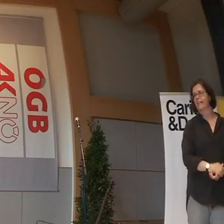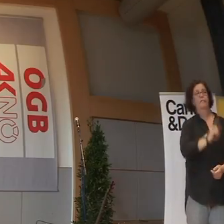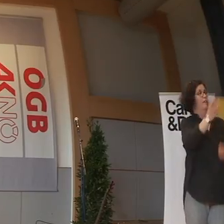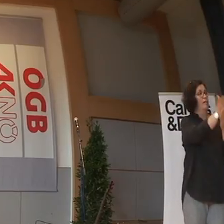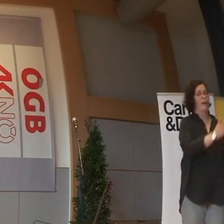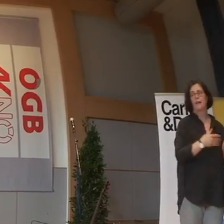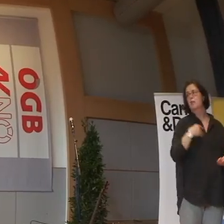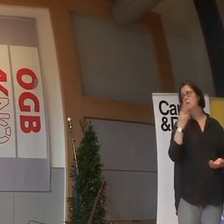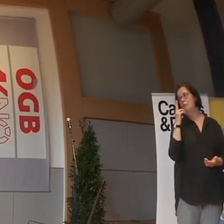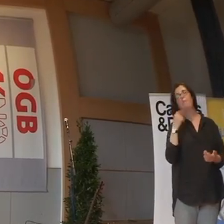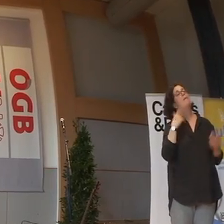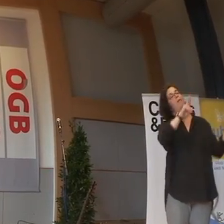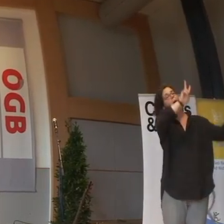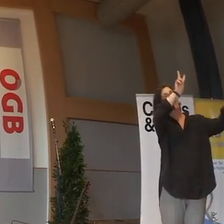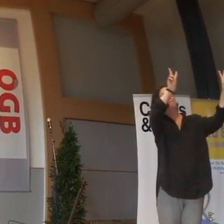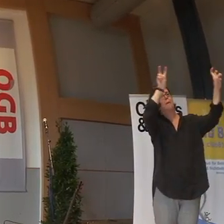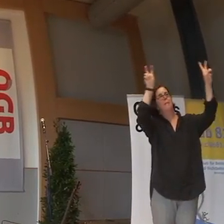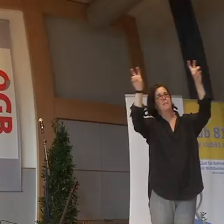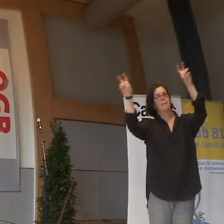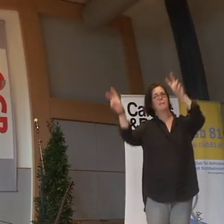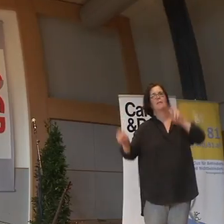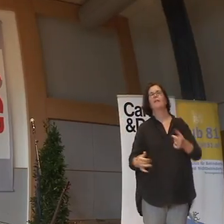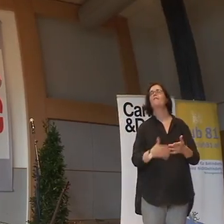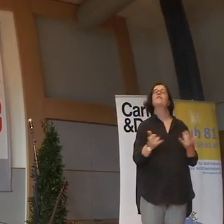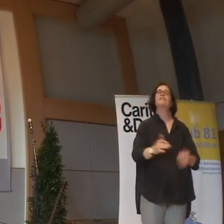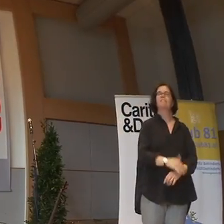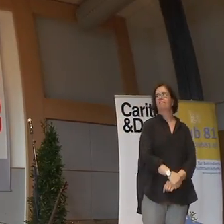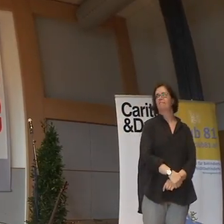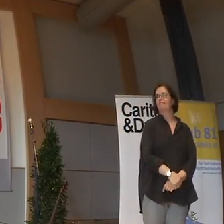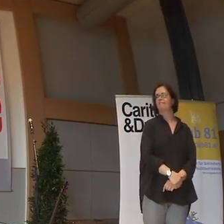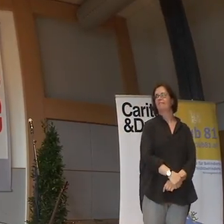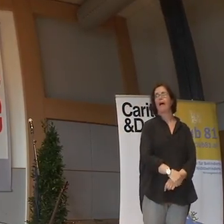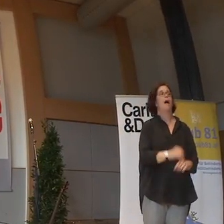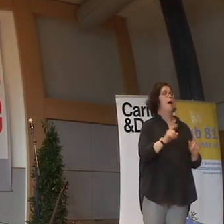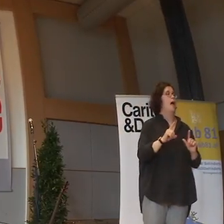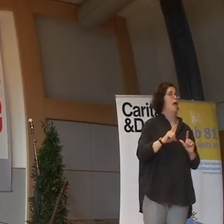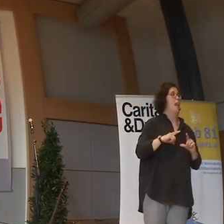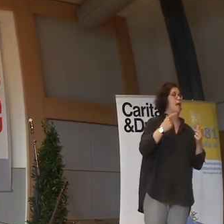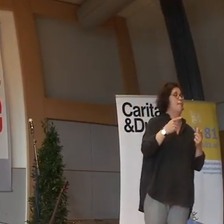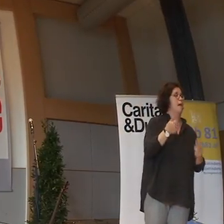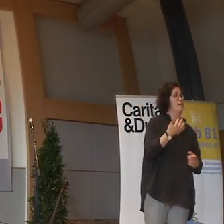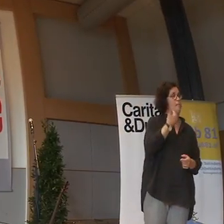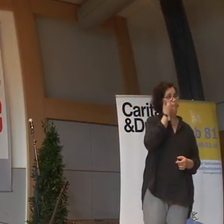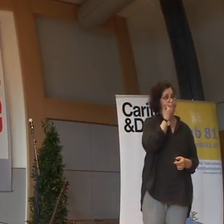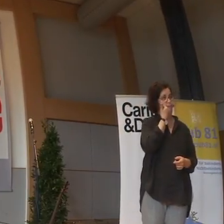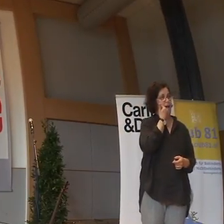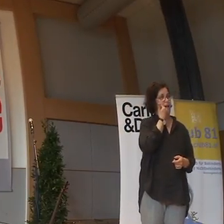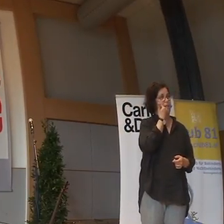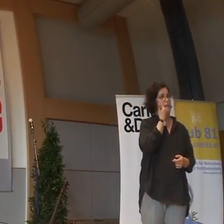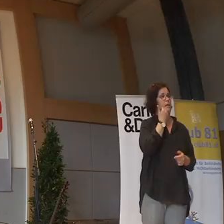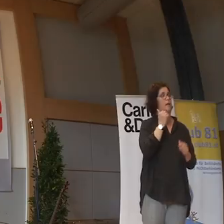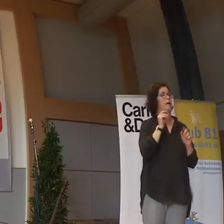habe ich mir gedacht, stelle ich unter einem Motto. Und zwar aus dem Leben eines Mannes, der